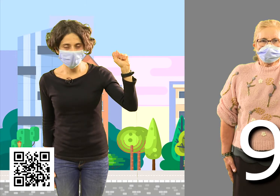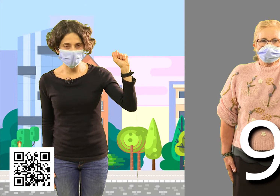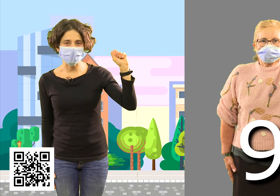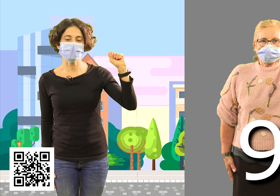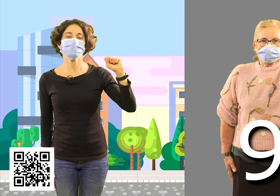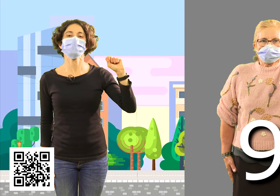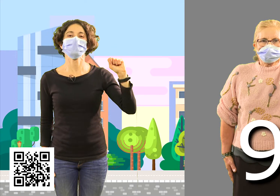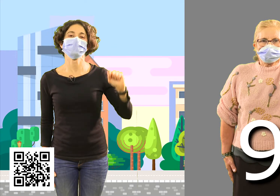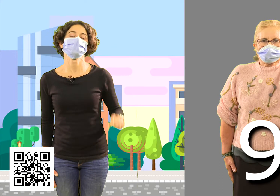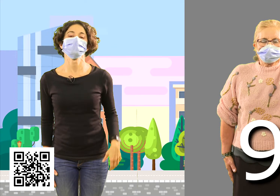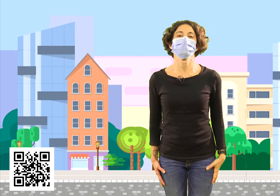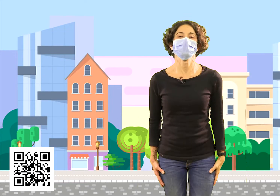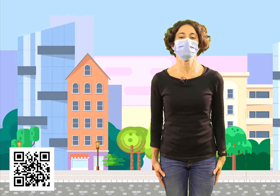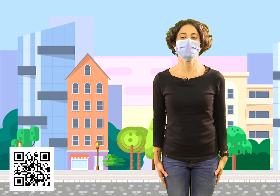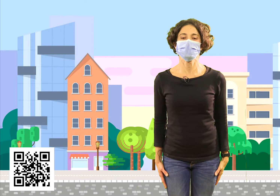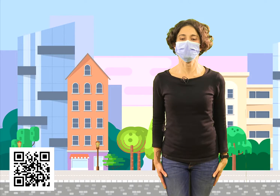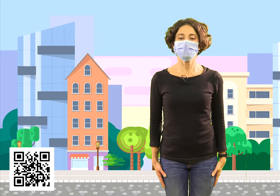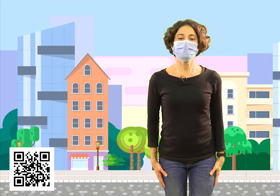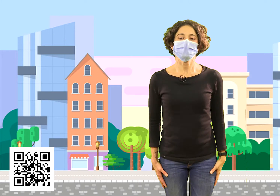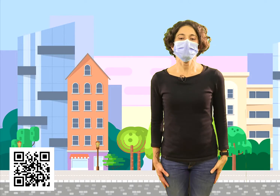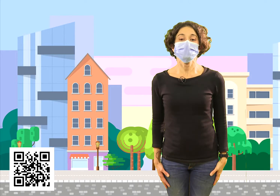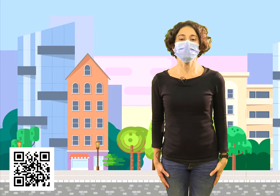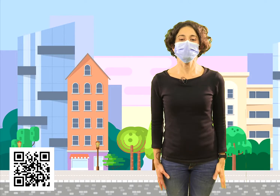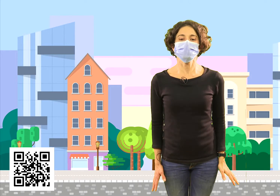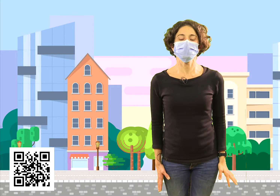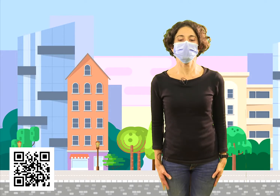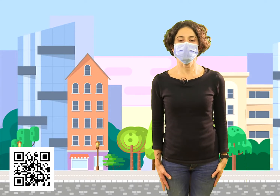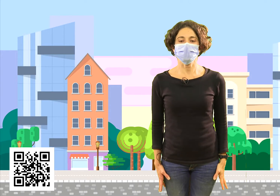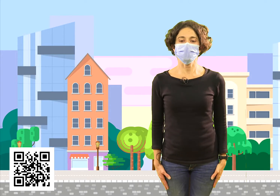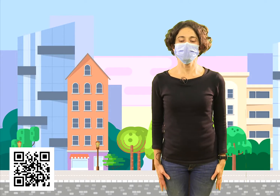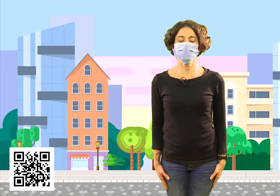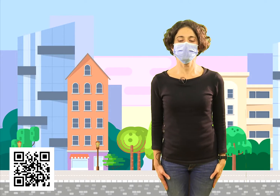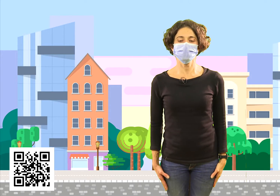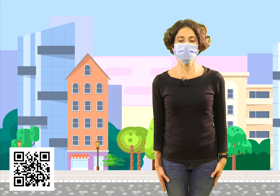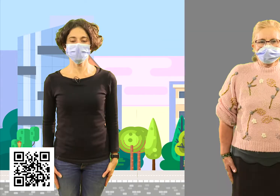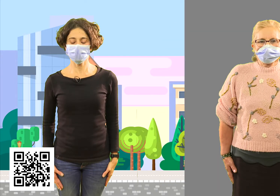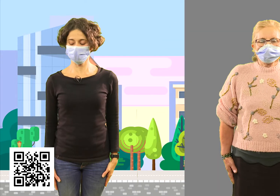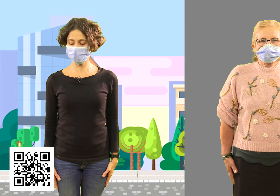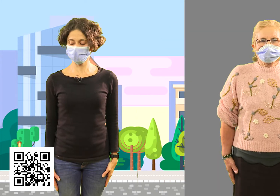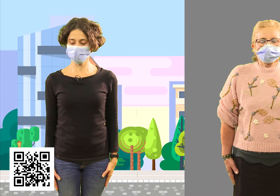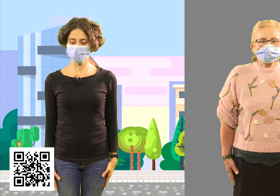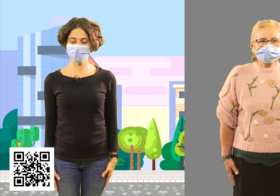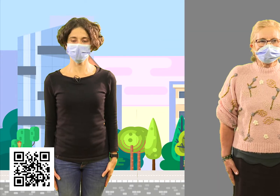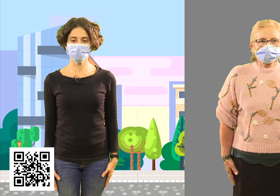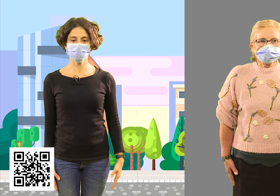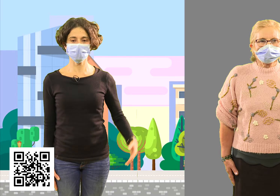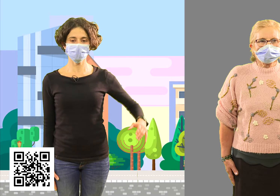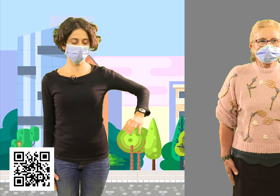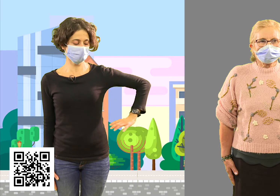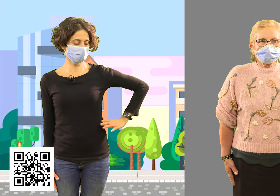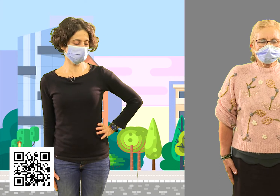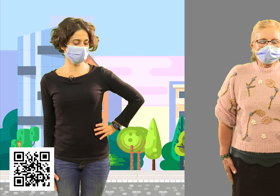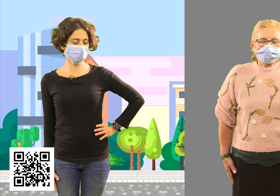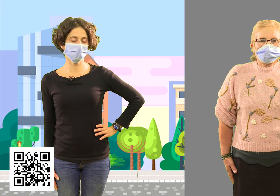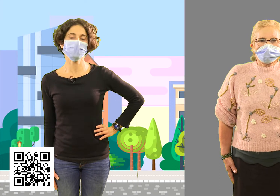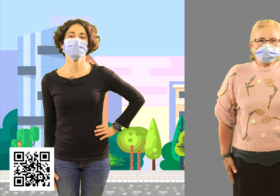el 9. ¡Eso es! ¡Fenomenal! Vamos con otro número. Brazo derecho pegado al costado,